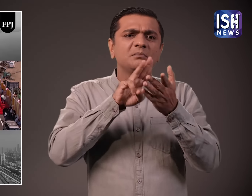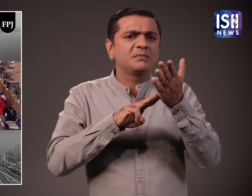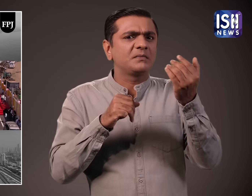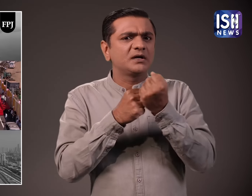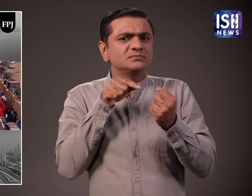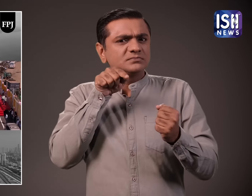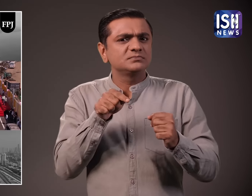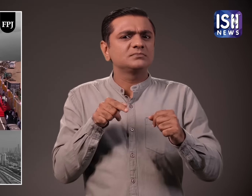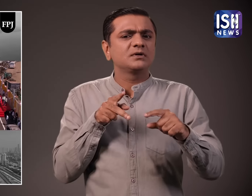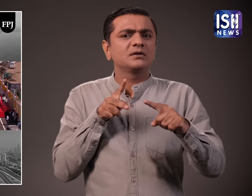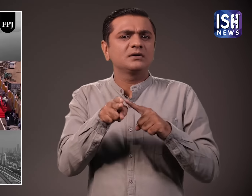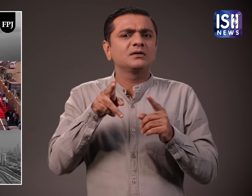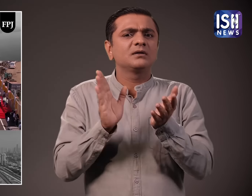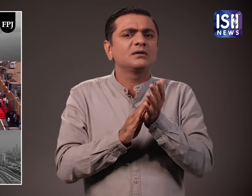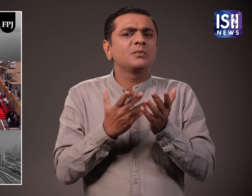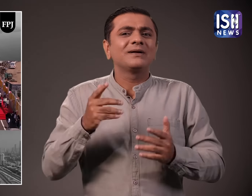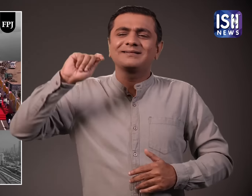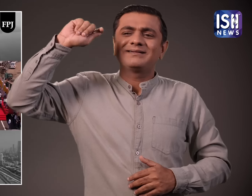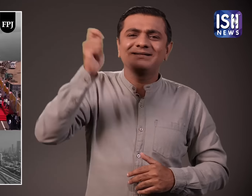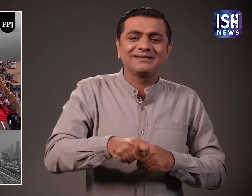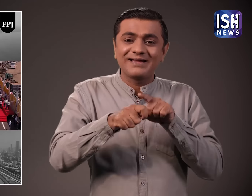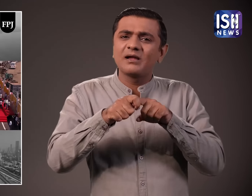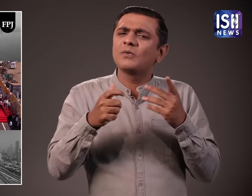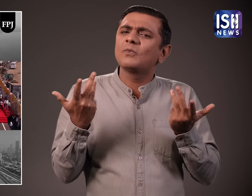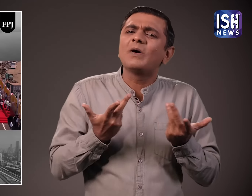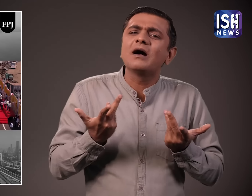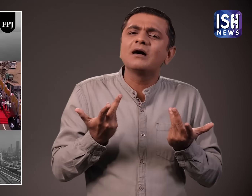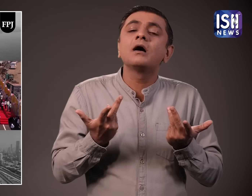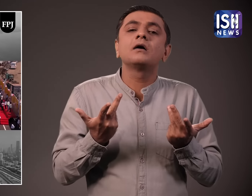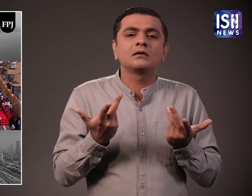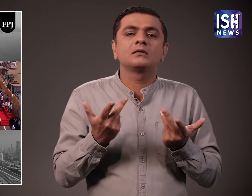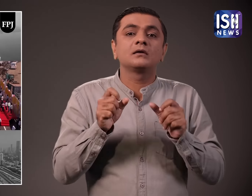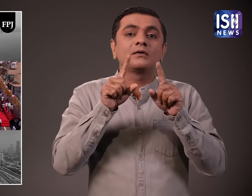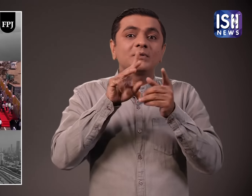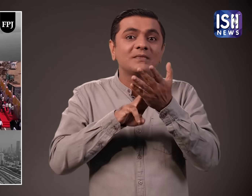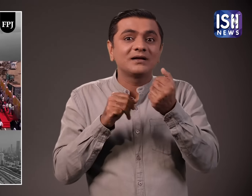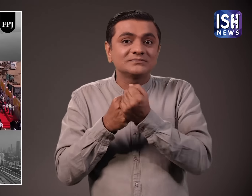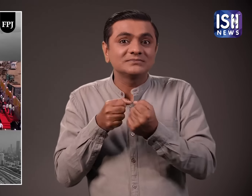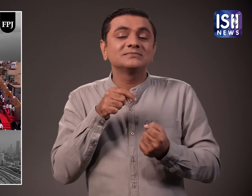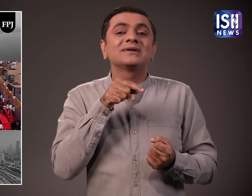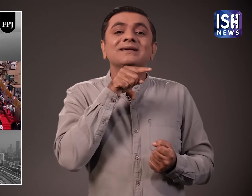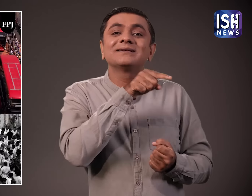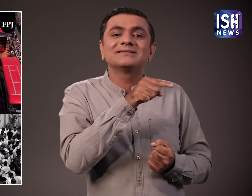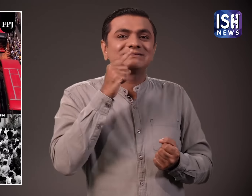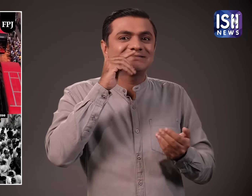इस सड़क का उटगाटन 11 मार्च को समाजी महराज की पुनिय तिथी के अवसर पर किया गया